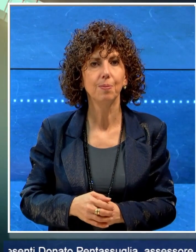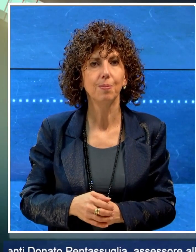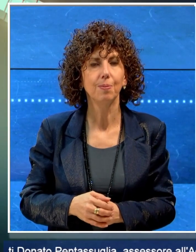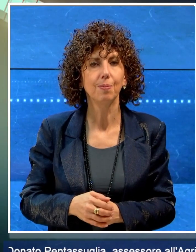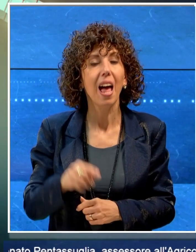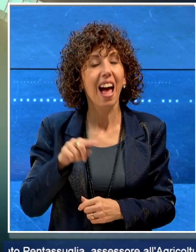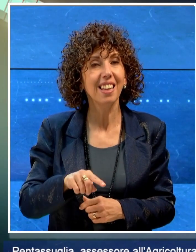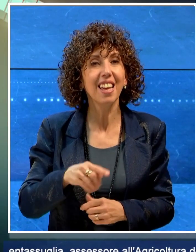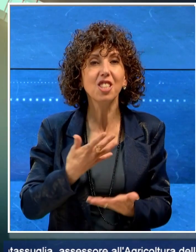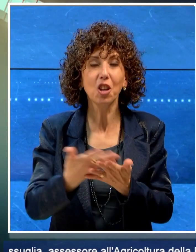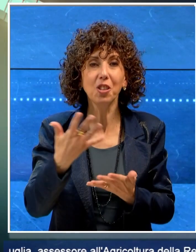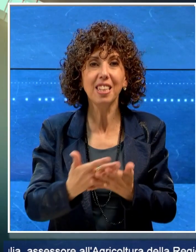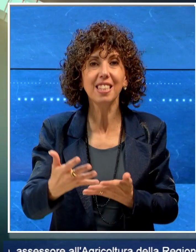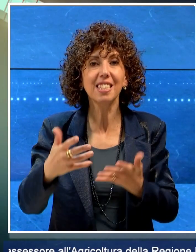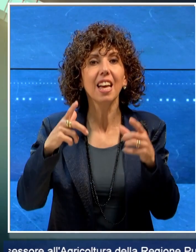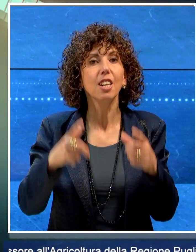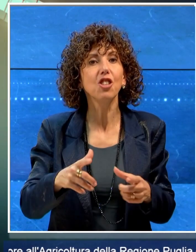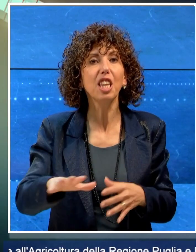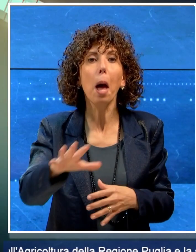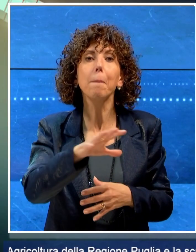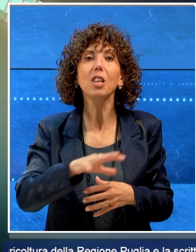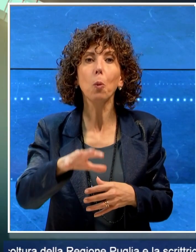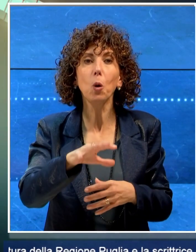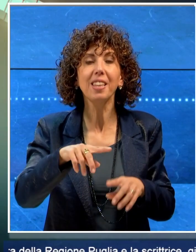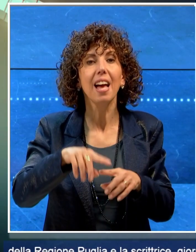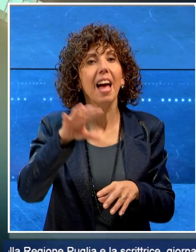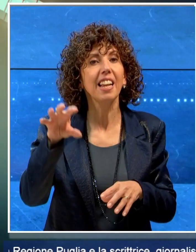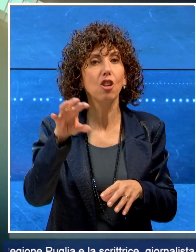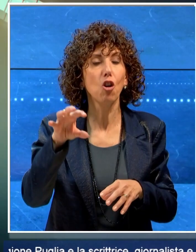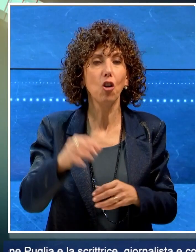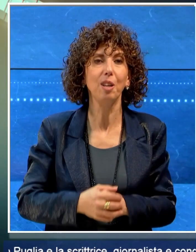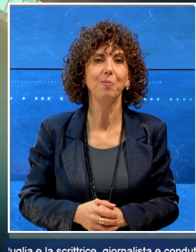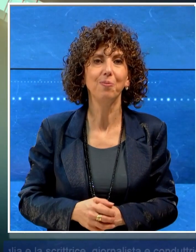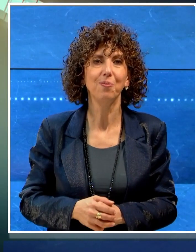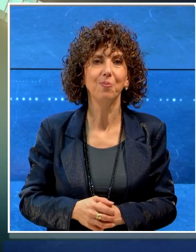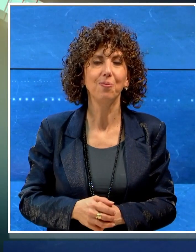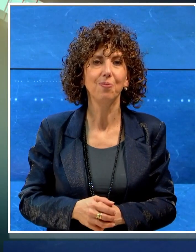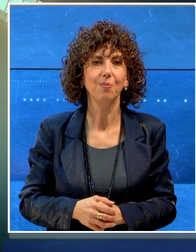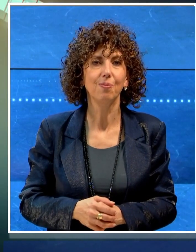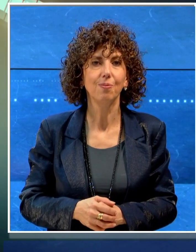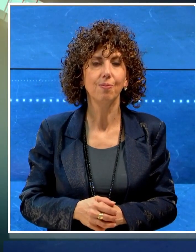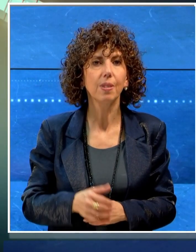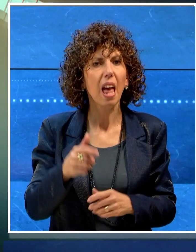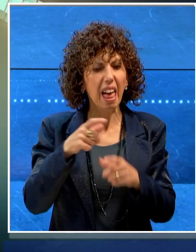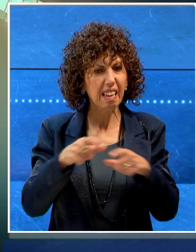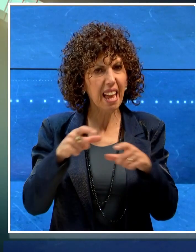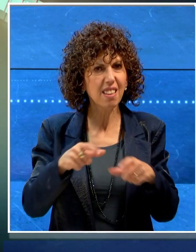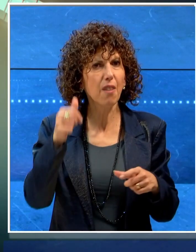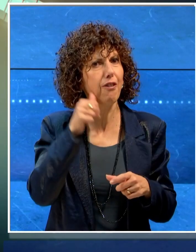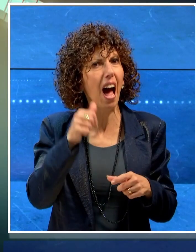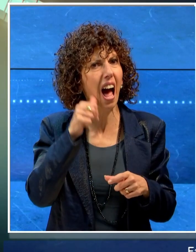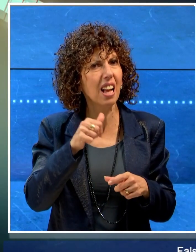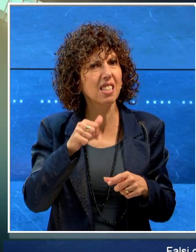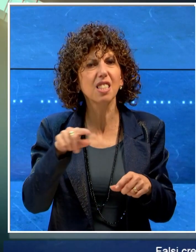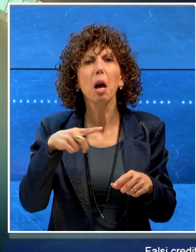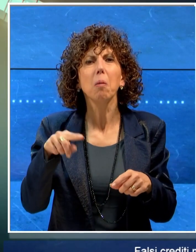E adesso le notizie provenienti dall'area metropolitana e dalla Regione. Falsi crediti maturati su